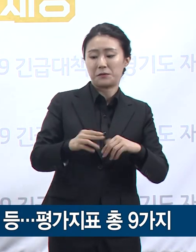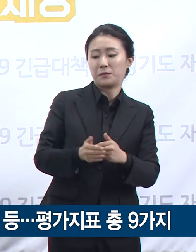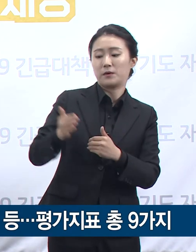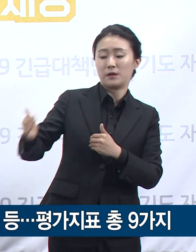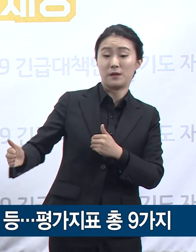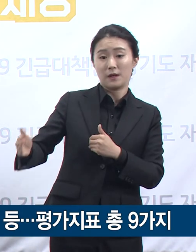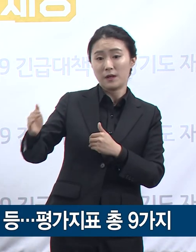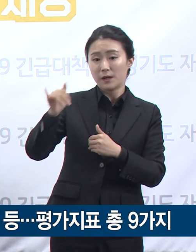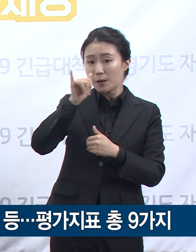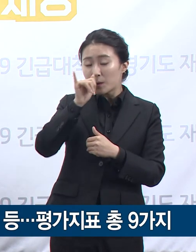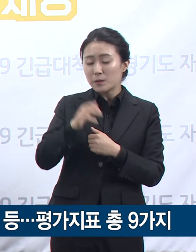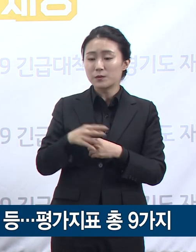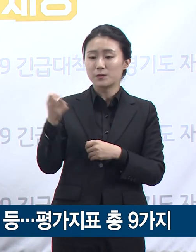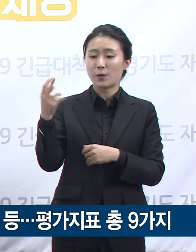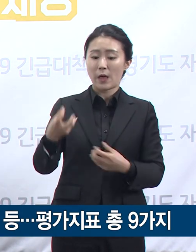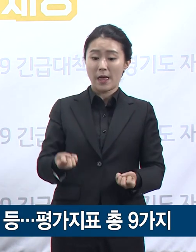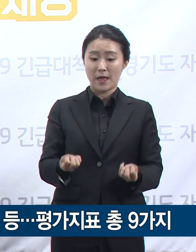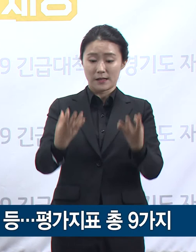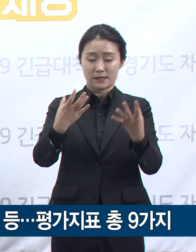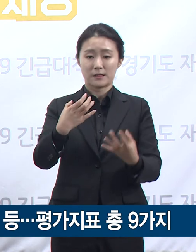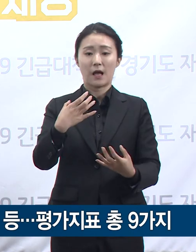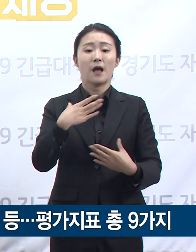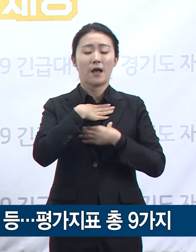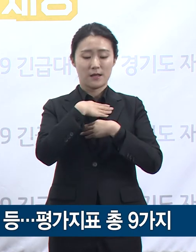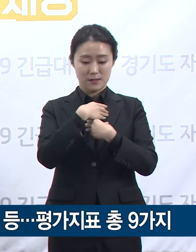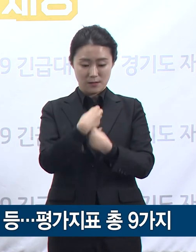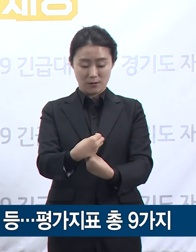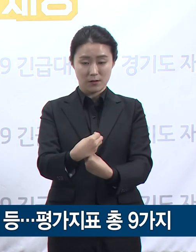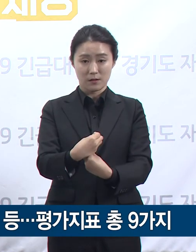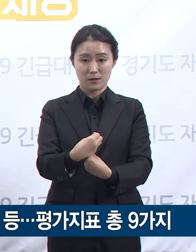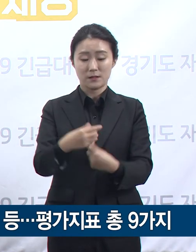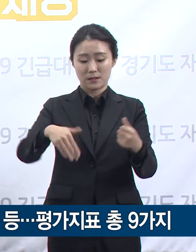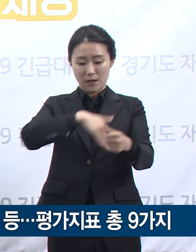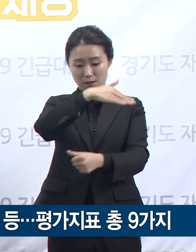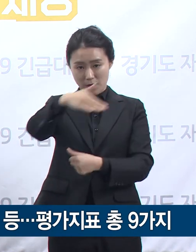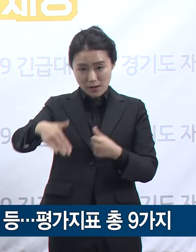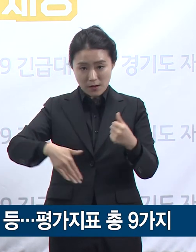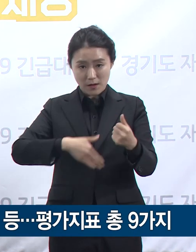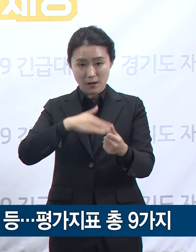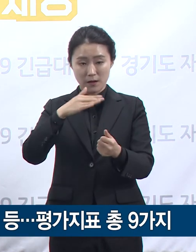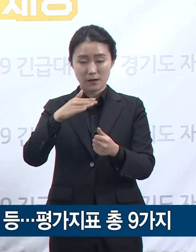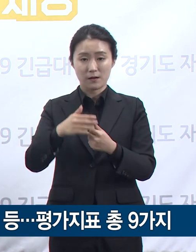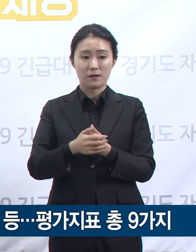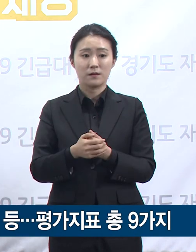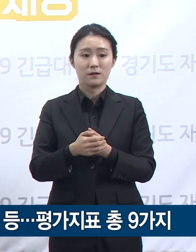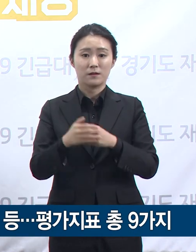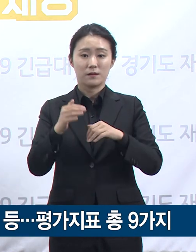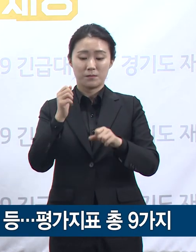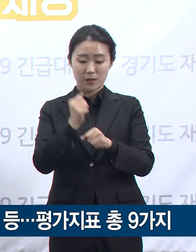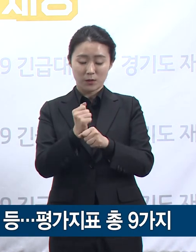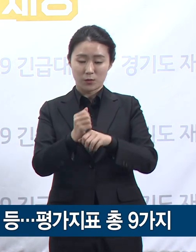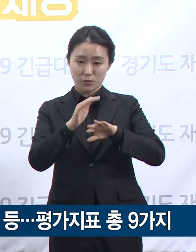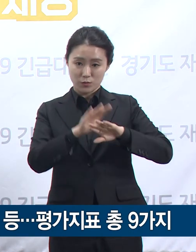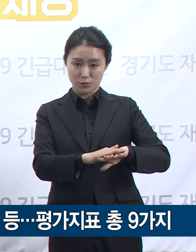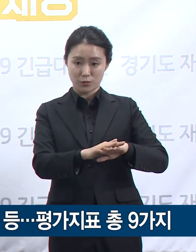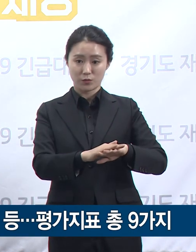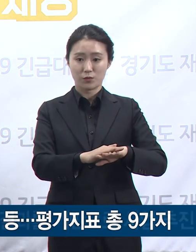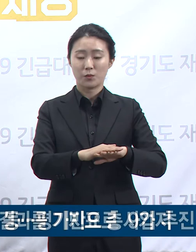확보한 상태에서 생동감 넘치는 공연 현장을 관객들에게 제공한 바 있습니다. 앞으로